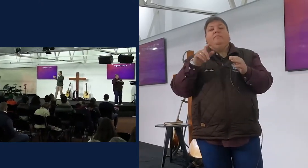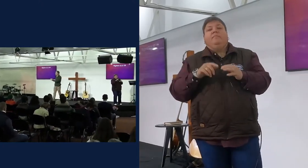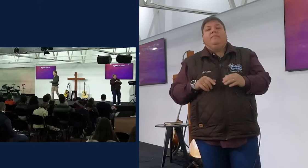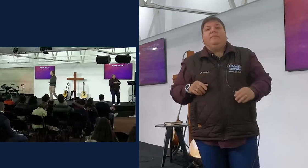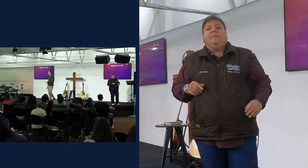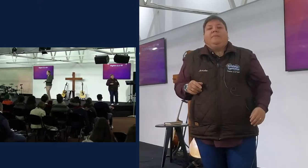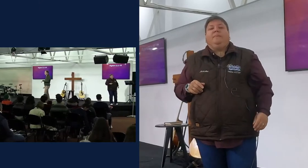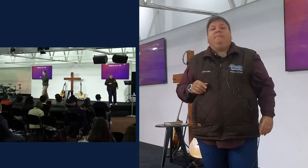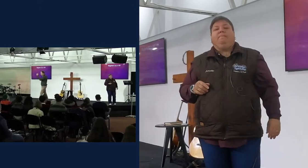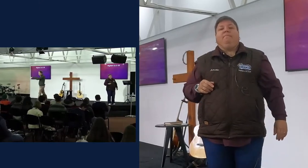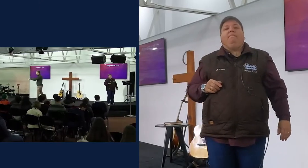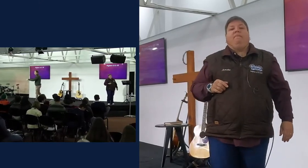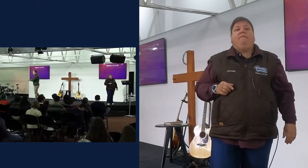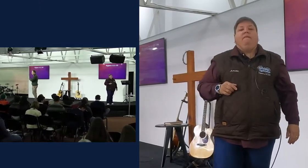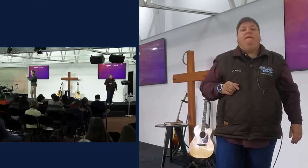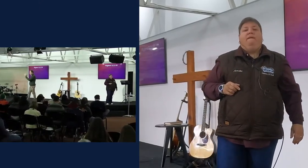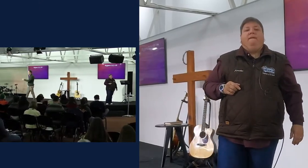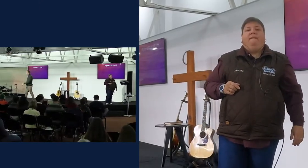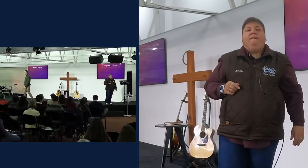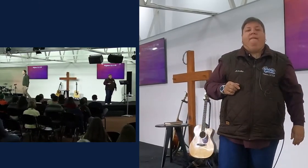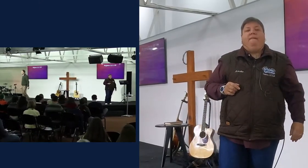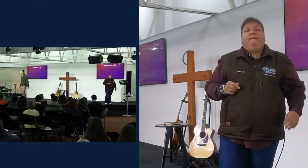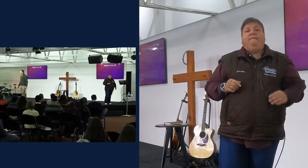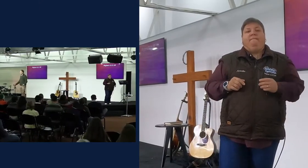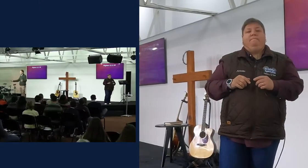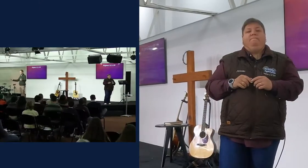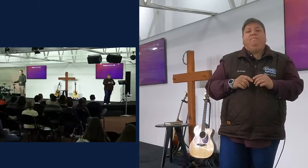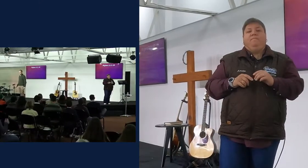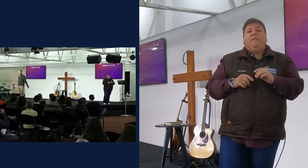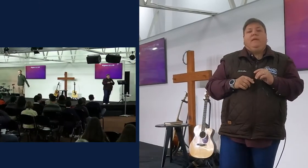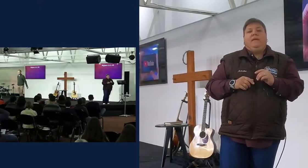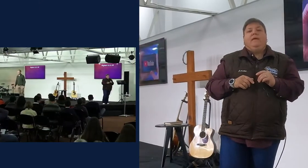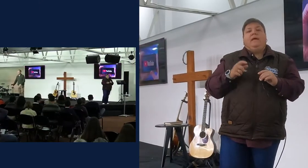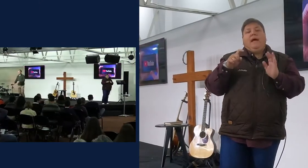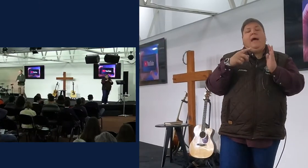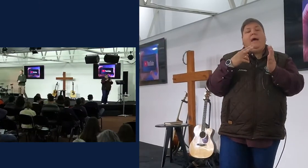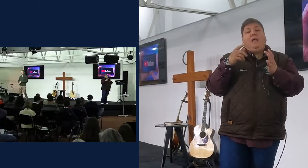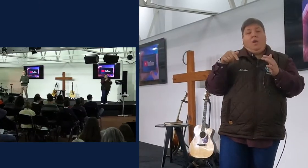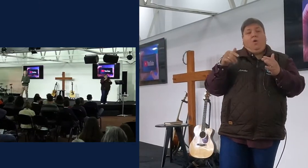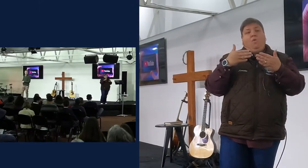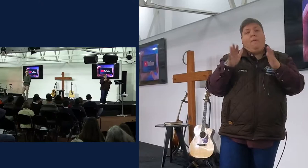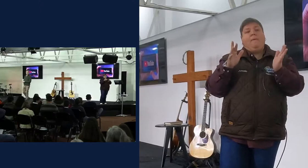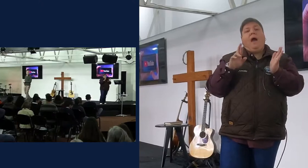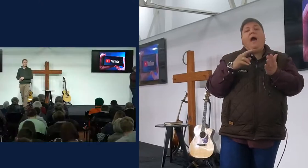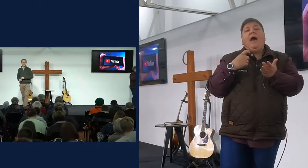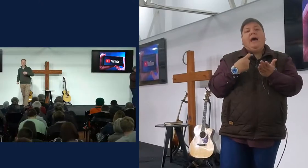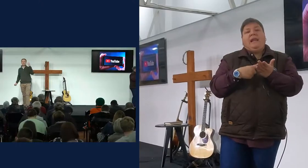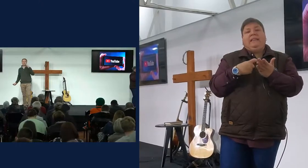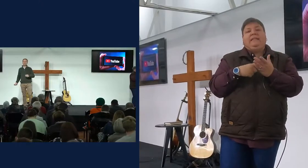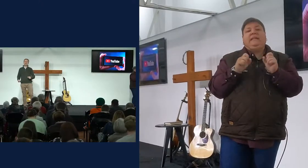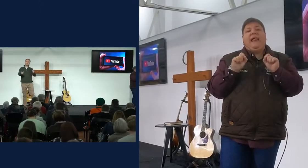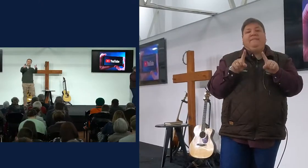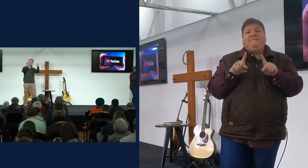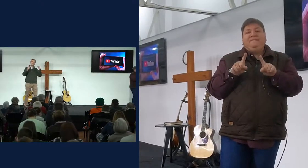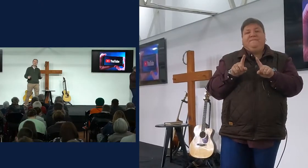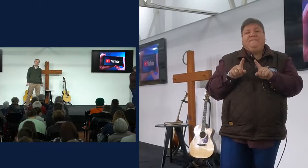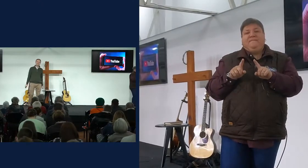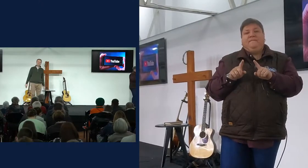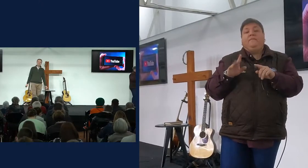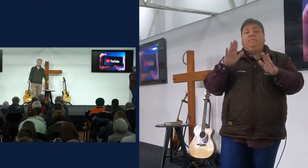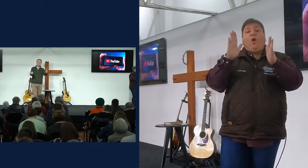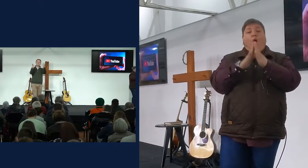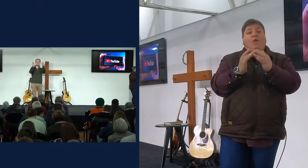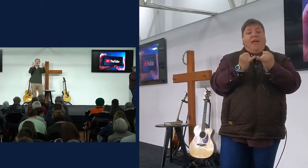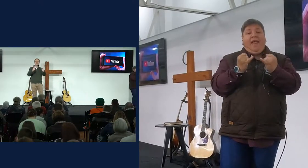ons gaan 10 verse lees, volgende week gaan ons aan by vers 11, en ons gaan die rest daar so lees, maar voordat ons verder gaan, wil ek dalk netjes van allemaal wat online